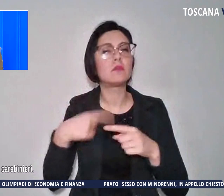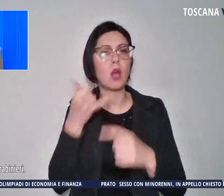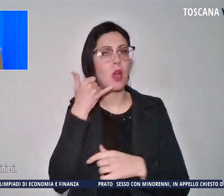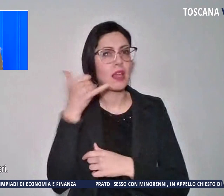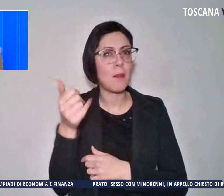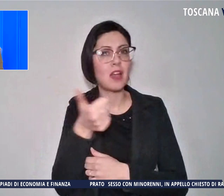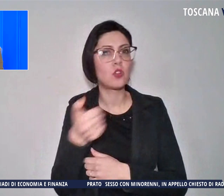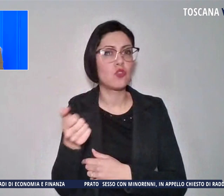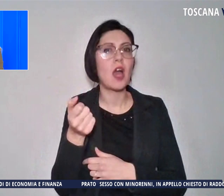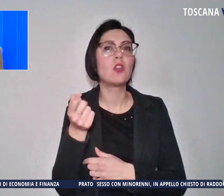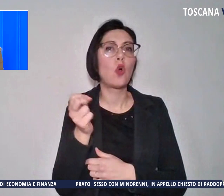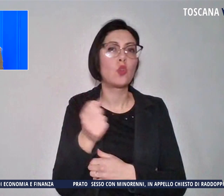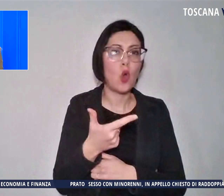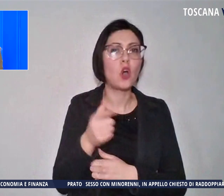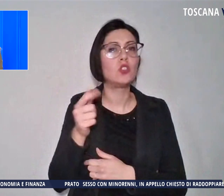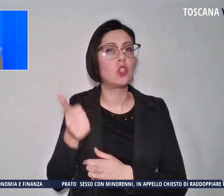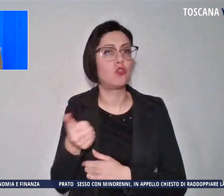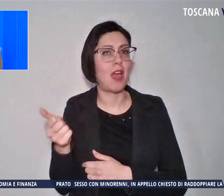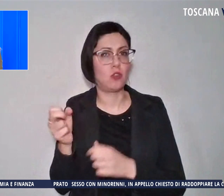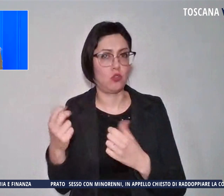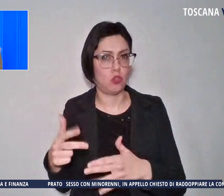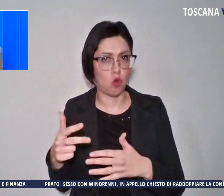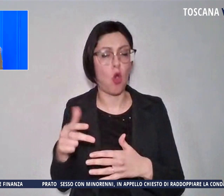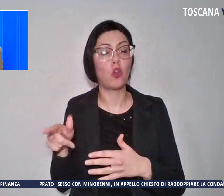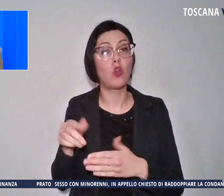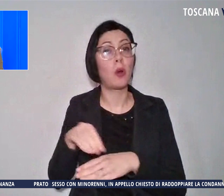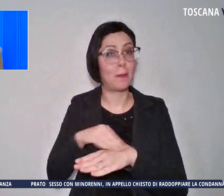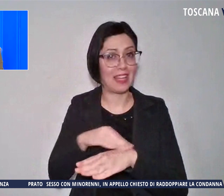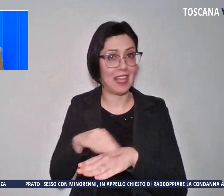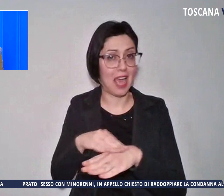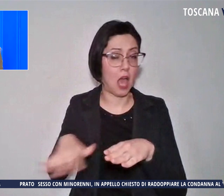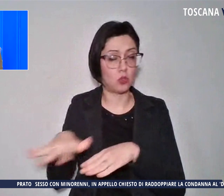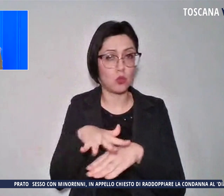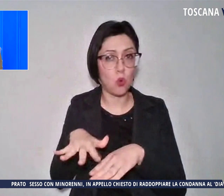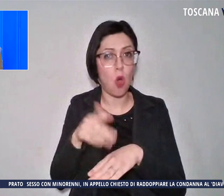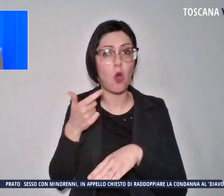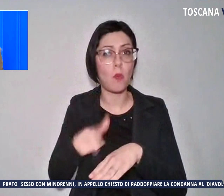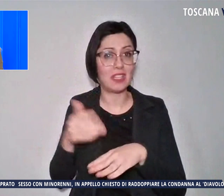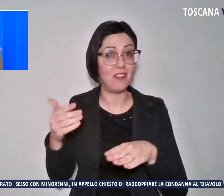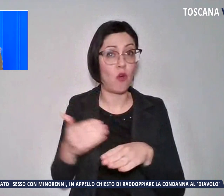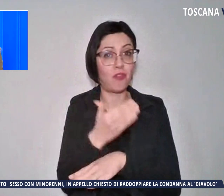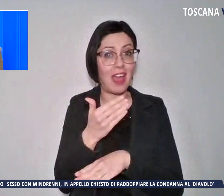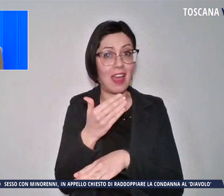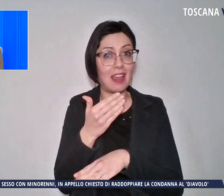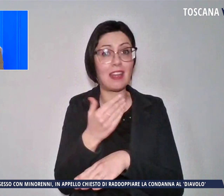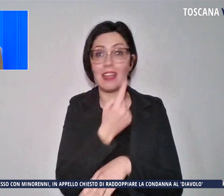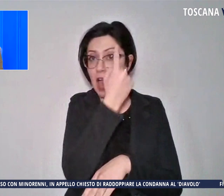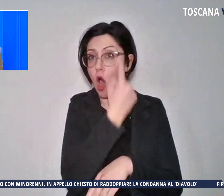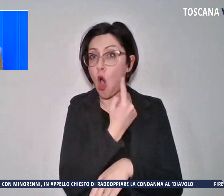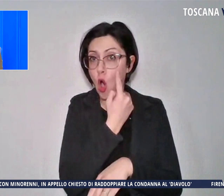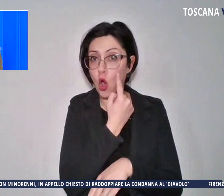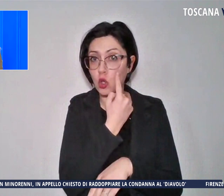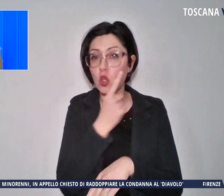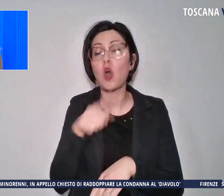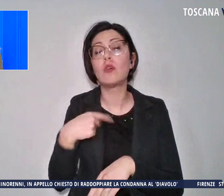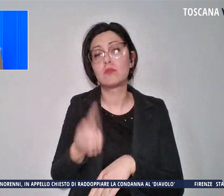118, stato medicato sul posto per una ferita all'altezza dell'occhio sinistro e poi ha rifiutato